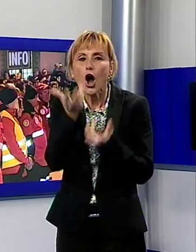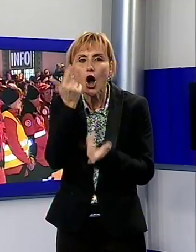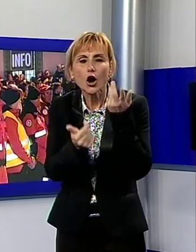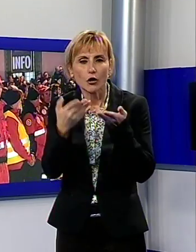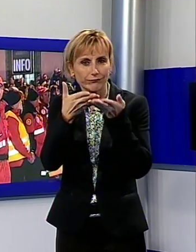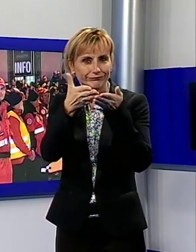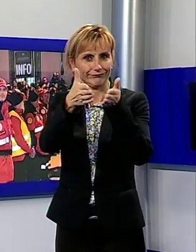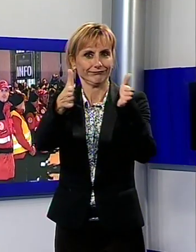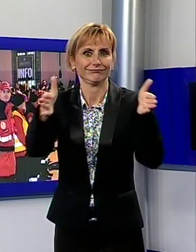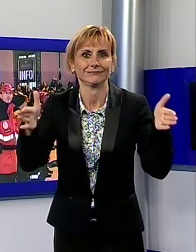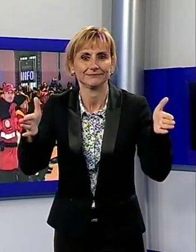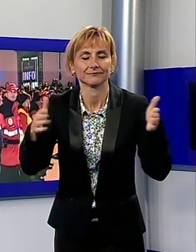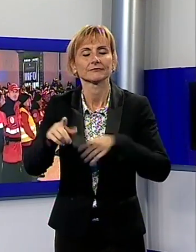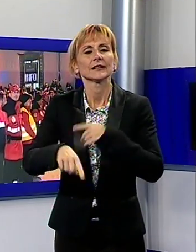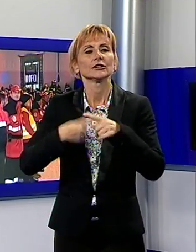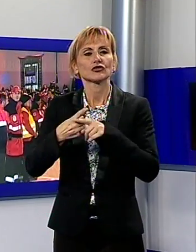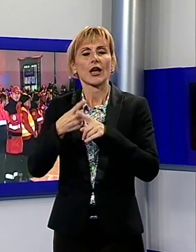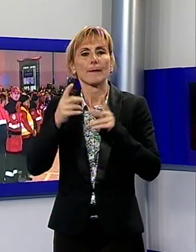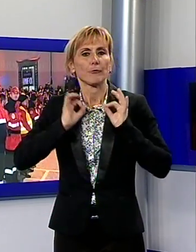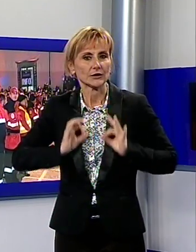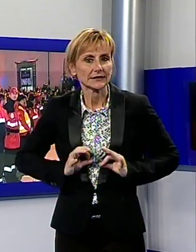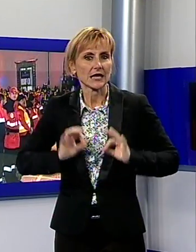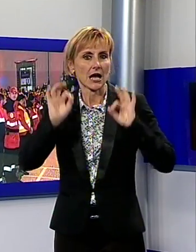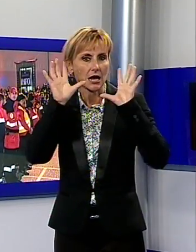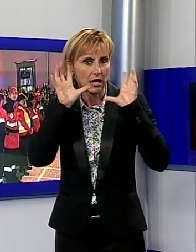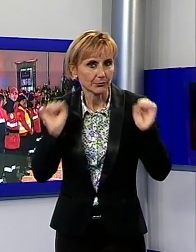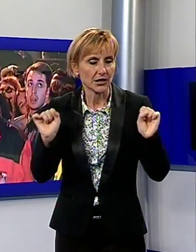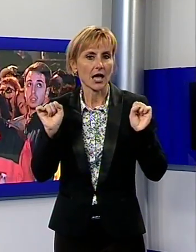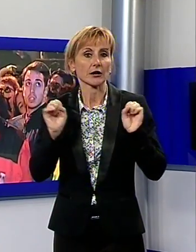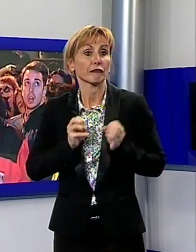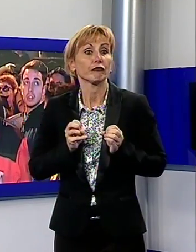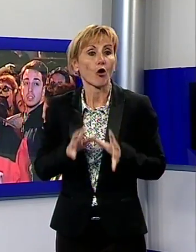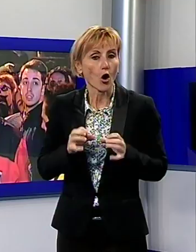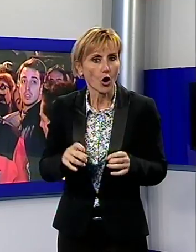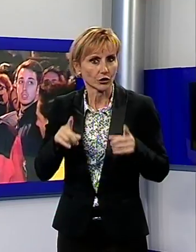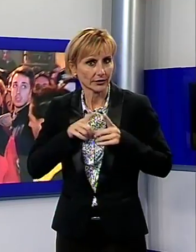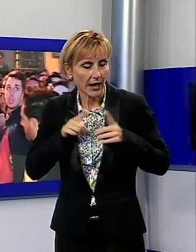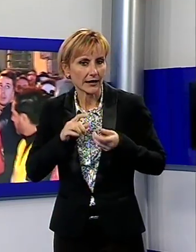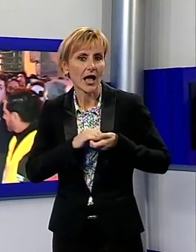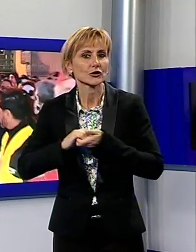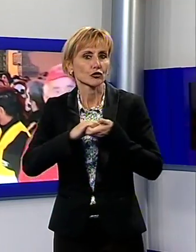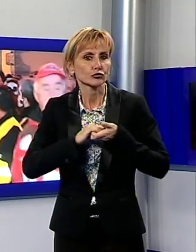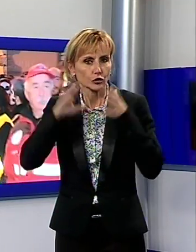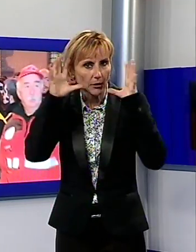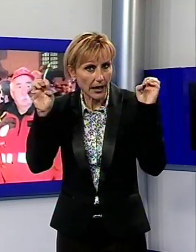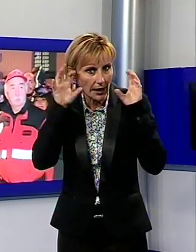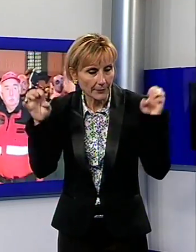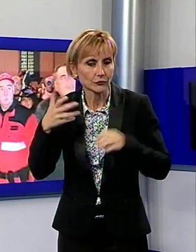Oltre alle forze dell'ordine c'erano anche molti steward e tanti volontari, l'Associazione dei Carabinieri, presente con 25 unità,